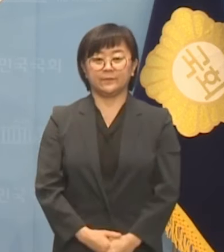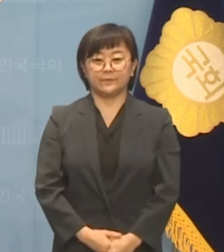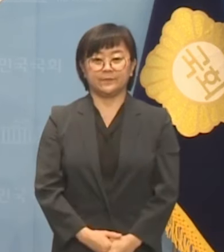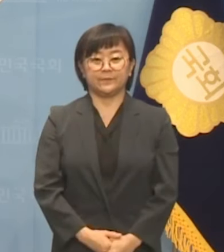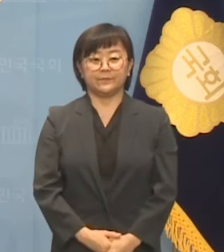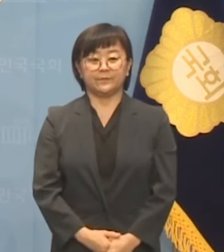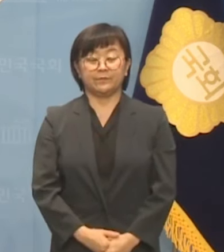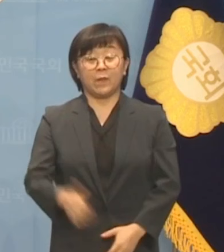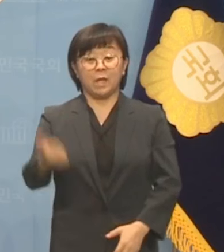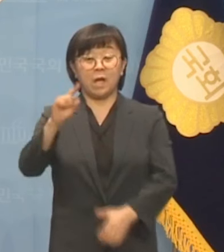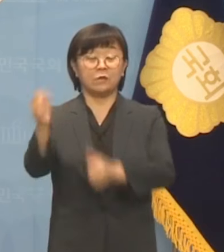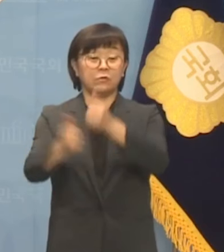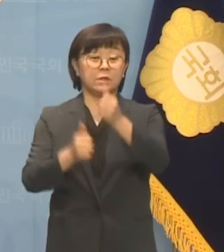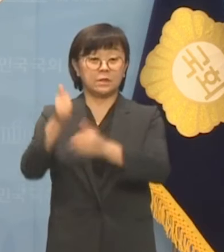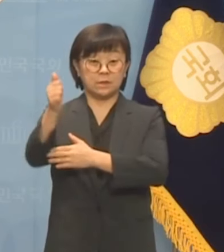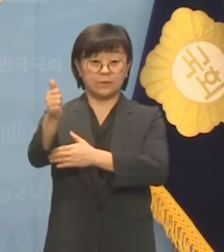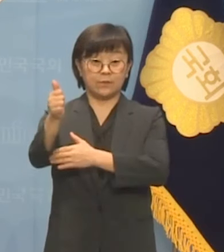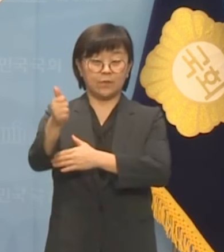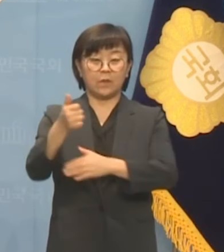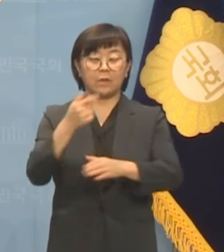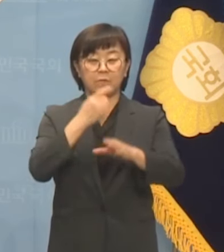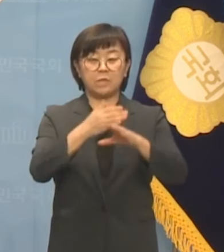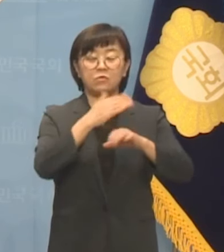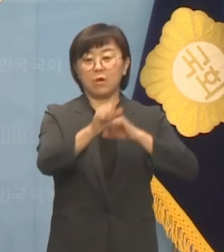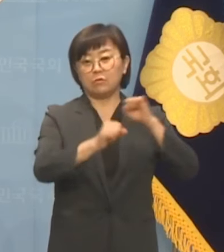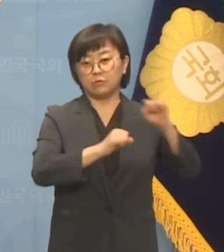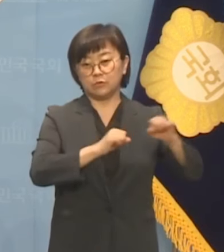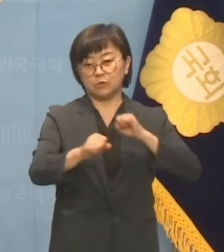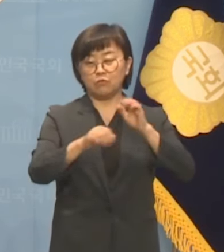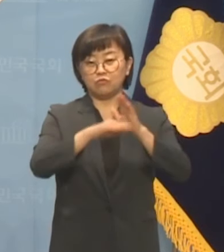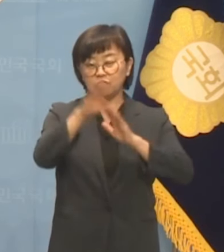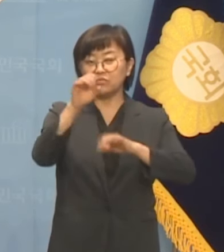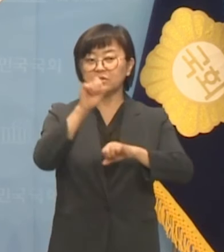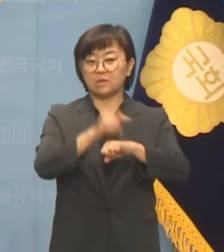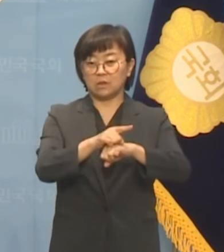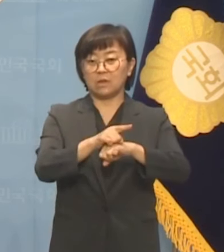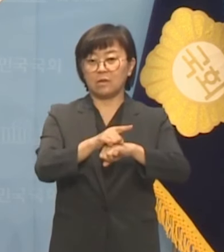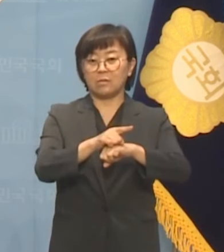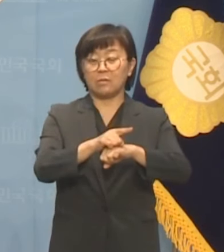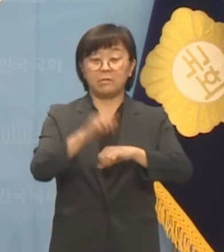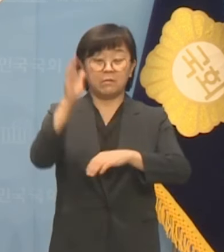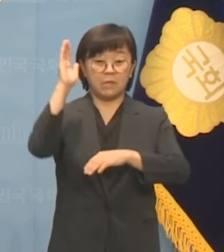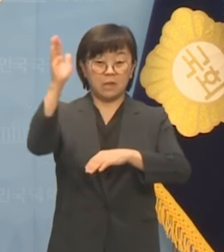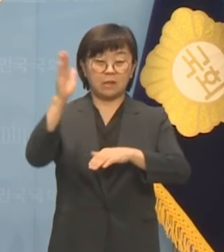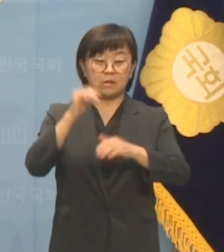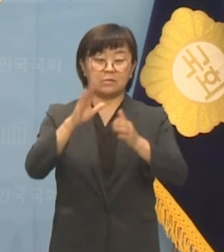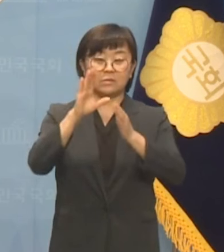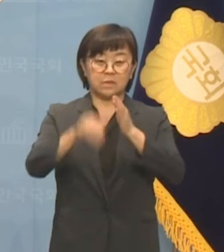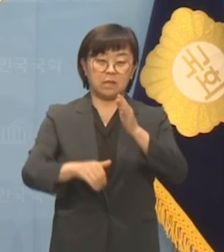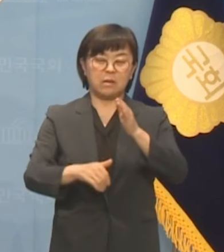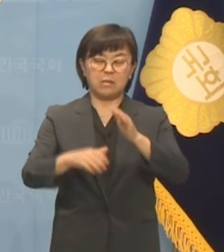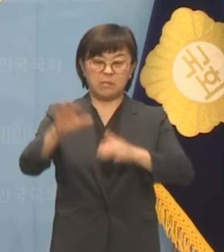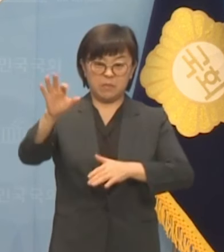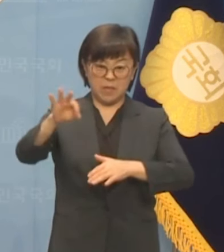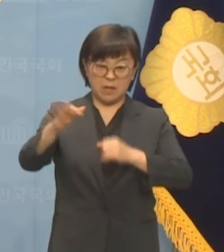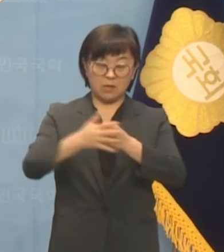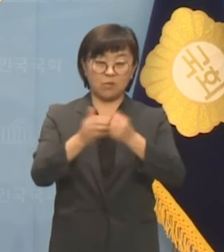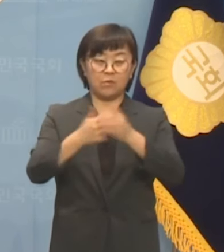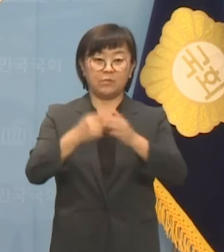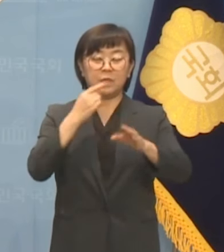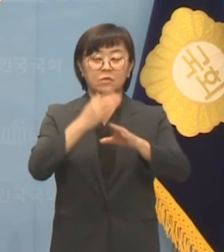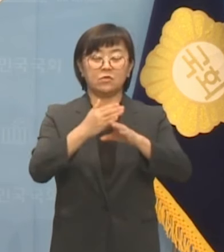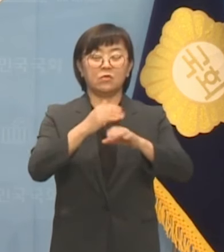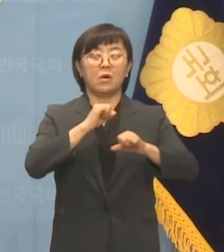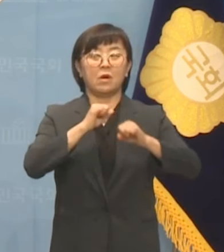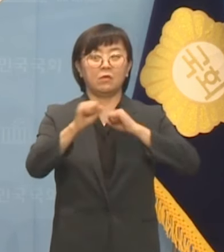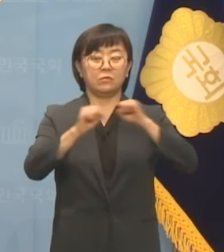한동훈 위원장의 민주화 운동 종북성향 발언은 세대비아를 넘어 민주화 운동을